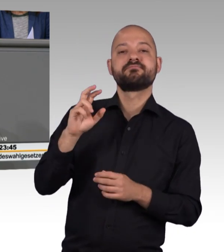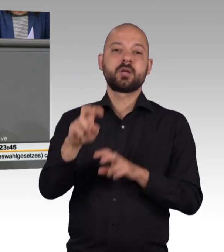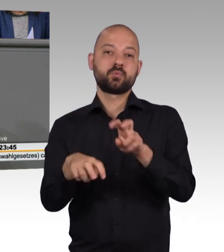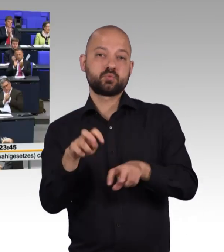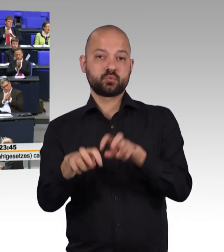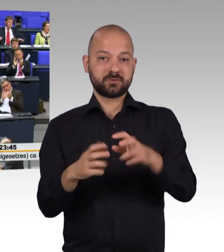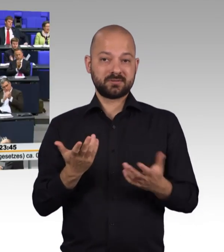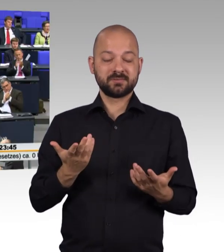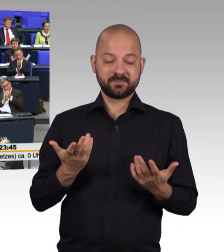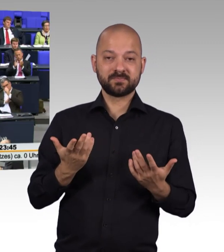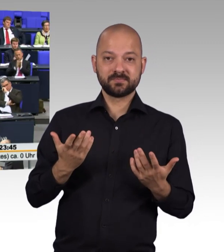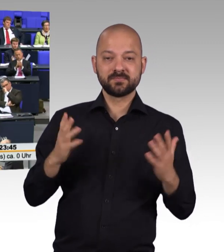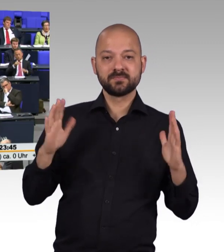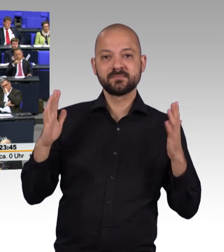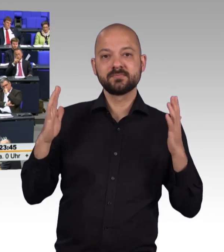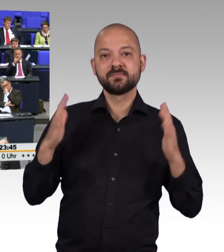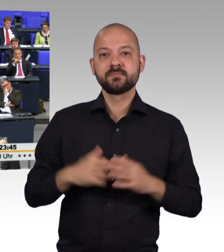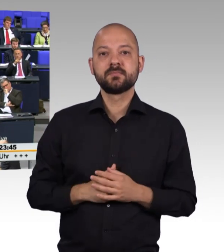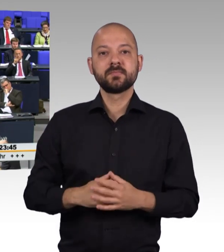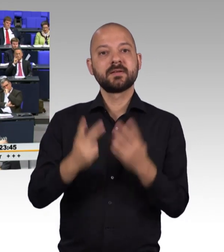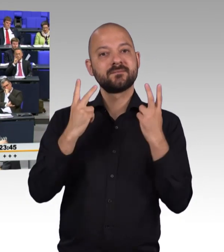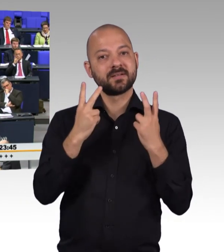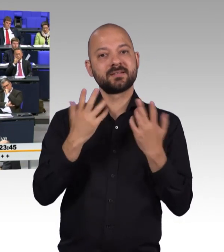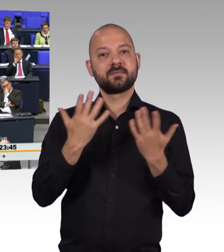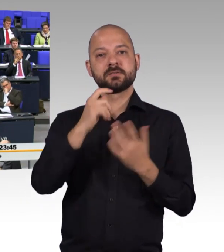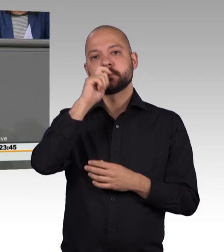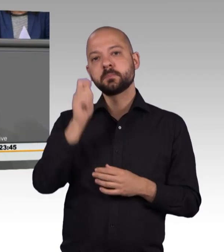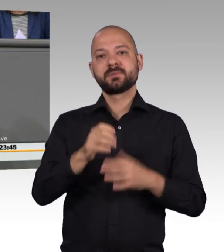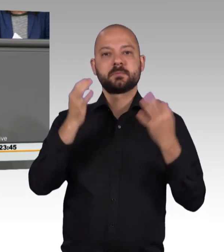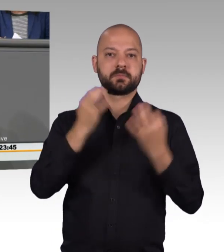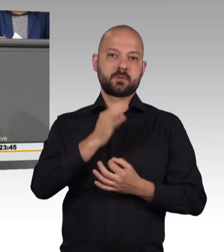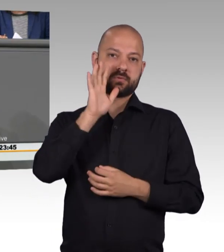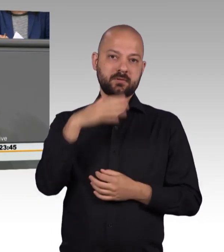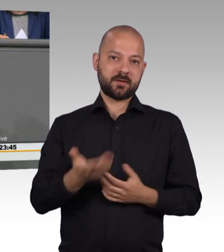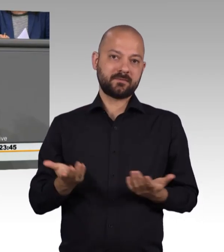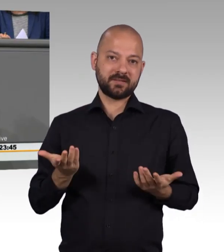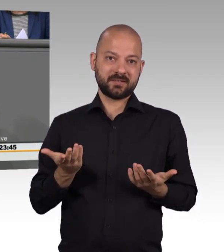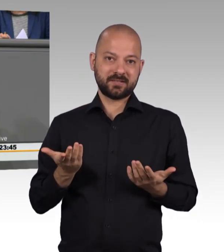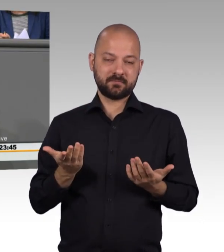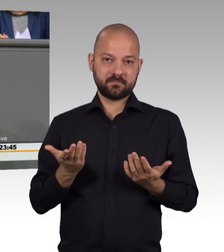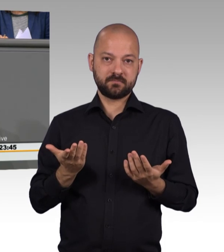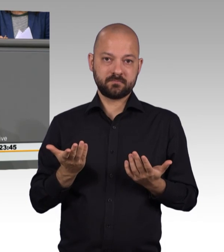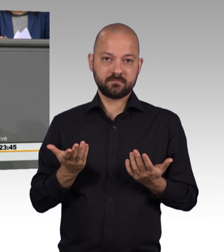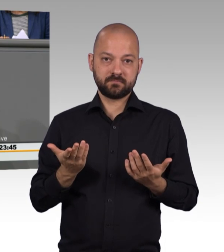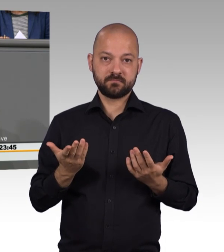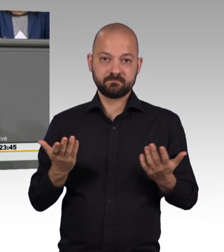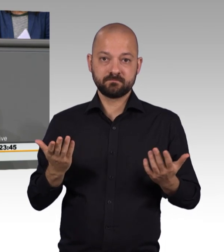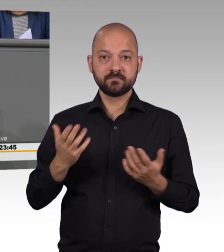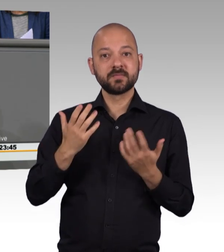Unverzichtbar ist es deshalb, dass der vorsätzliche Missbrauch zulässiger Wahlassistenz unter Strafe gestellt